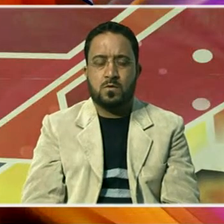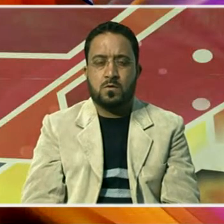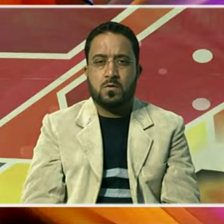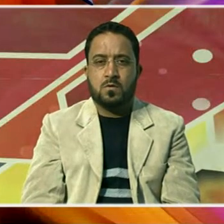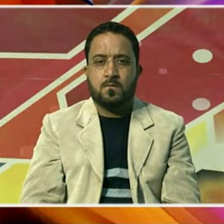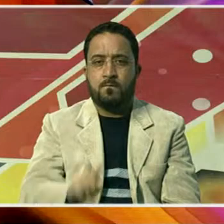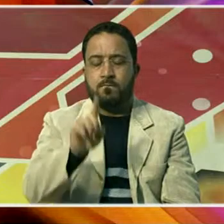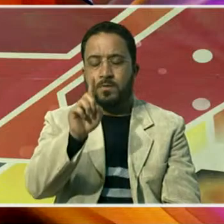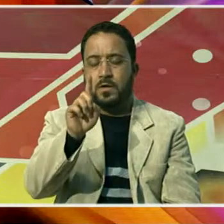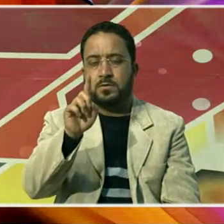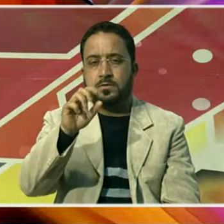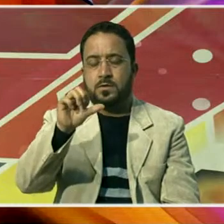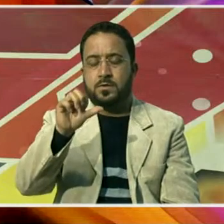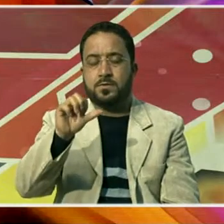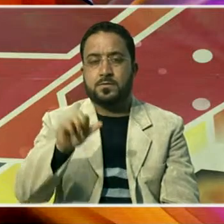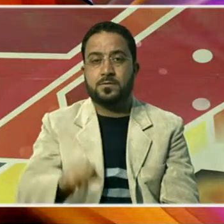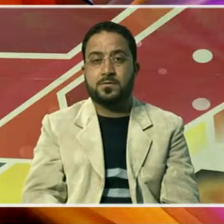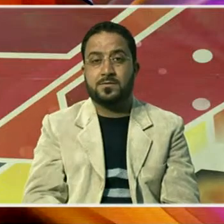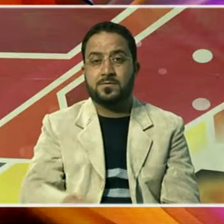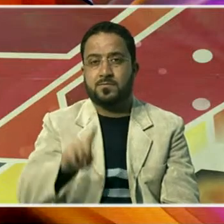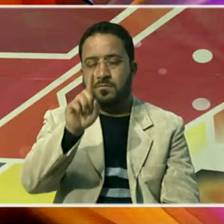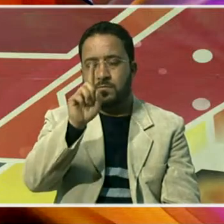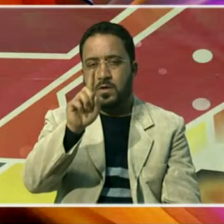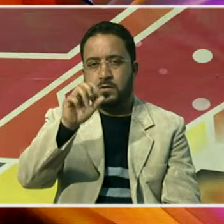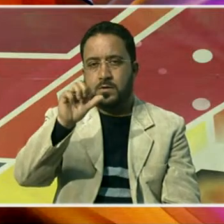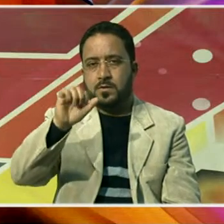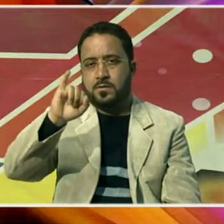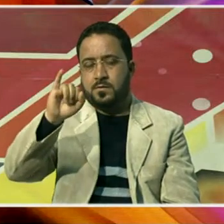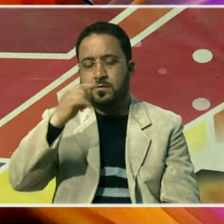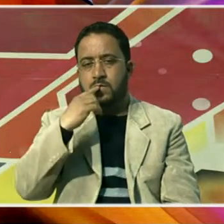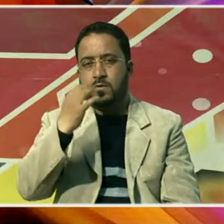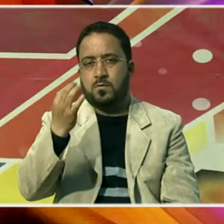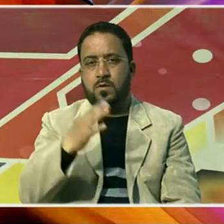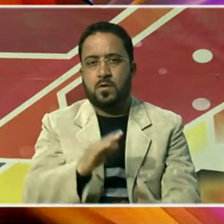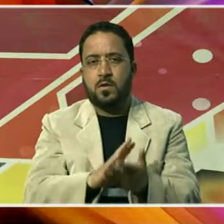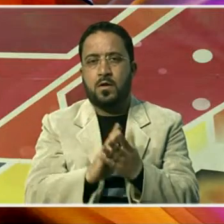نواسی کووڈ مریض شفایاب ہوئے ہیں